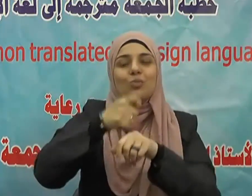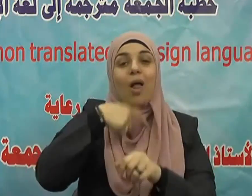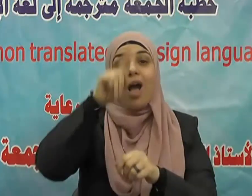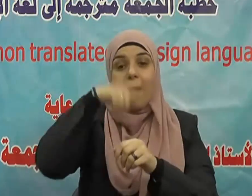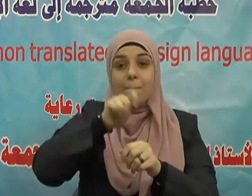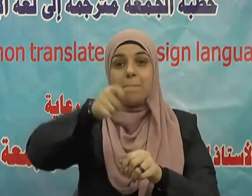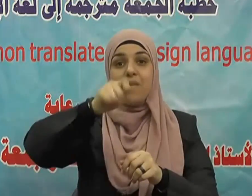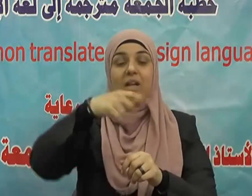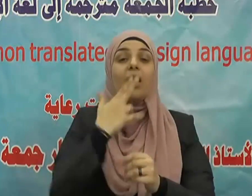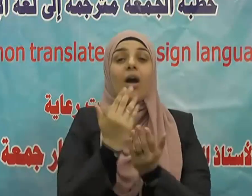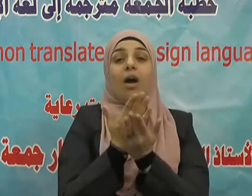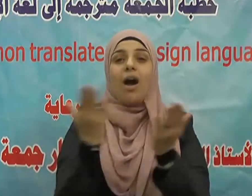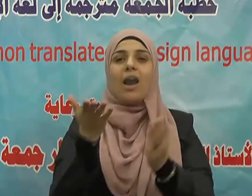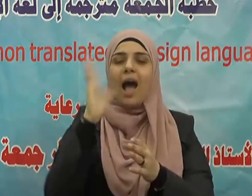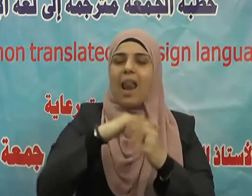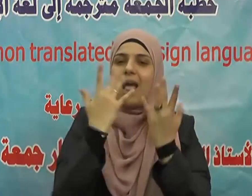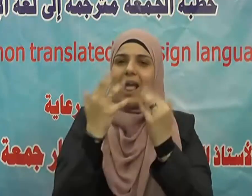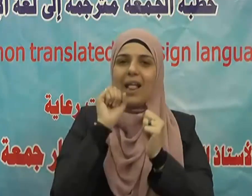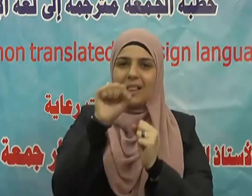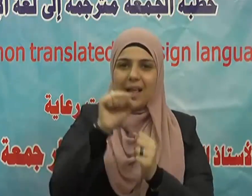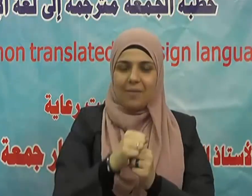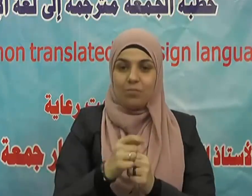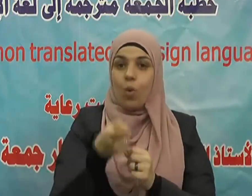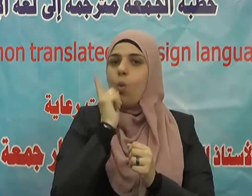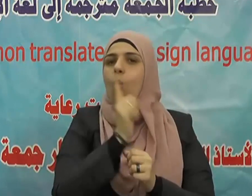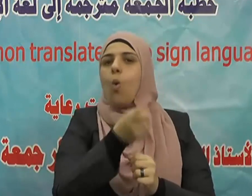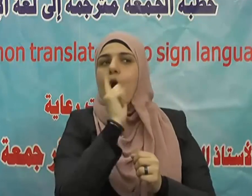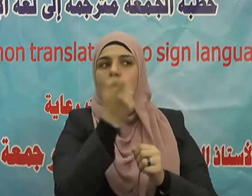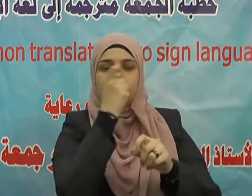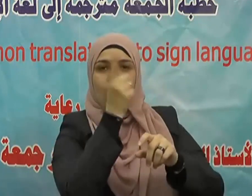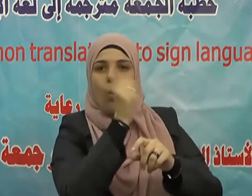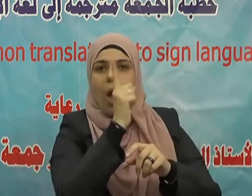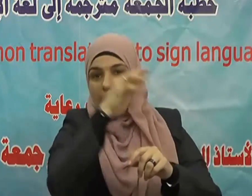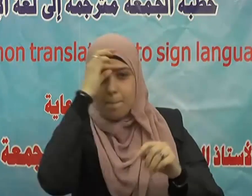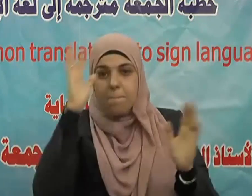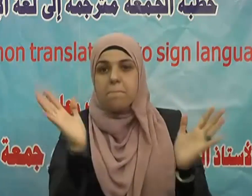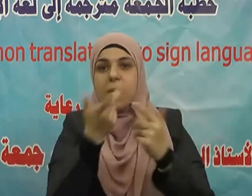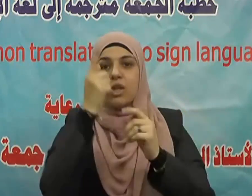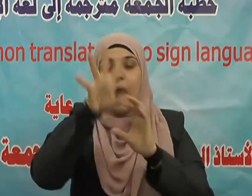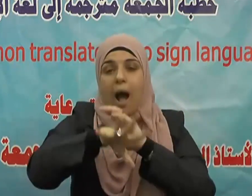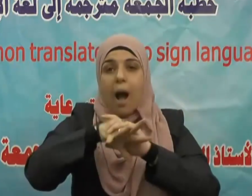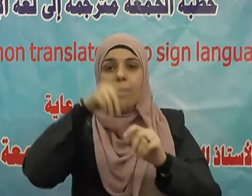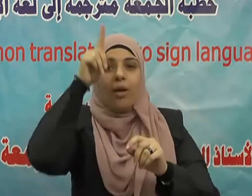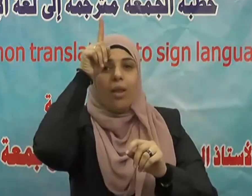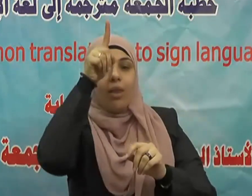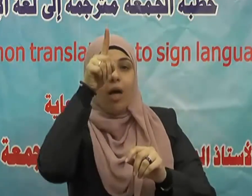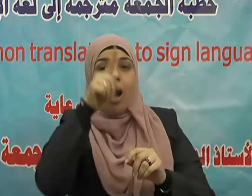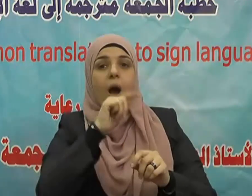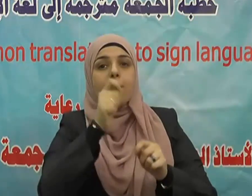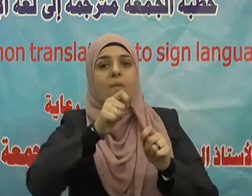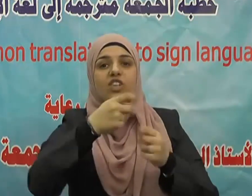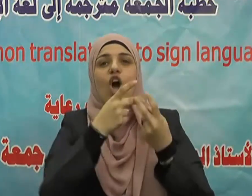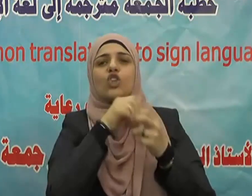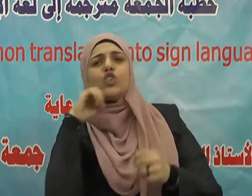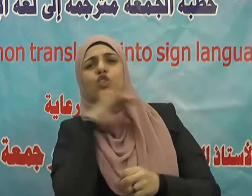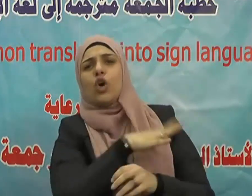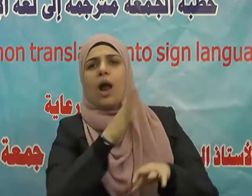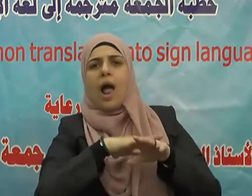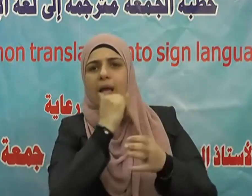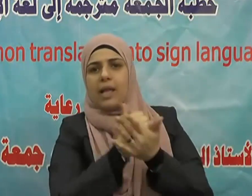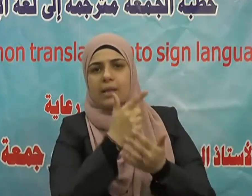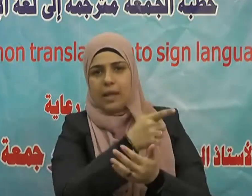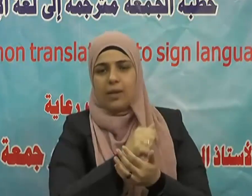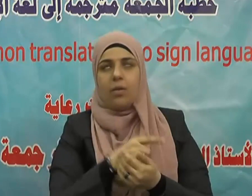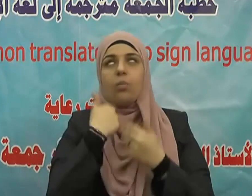مفاتيح للشر مغاليق للخير فطوبى لمن جعل الله مفاتيح الخير على